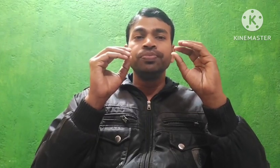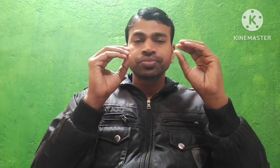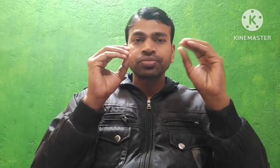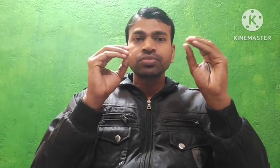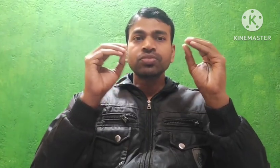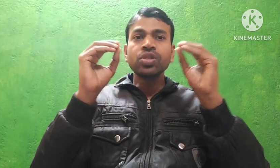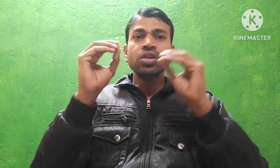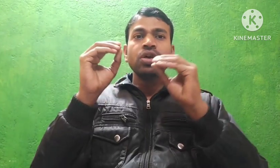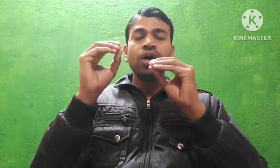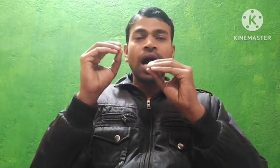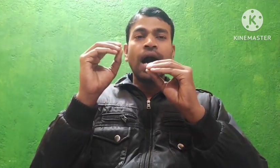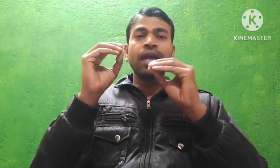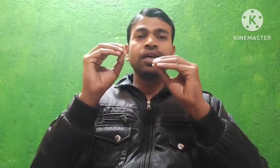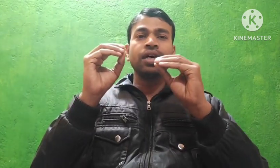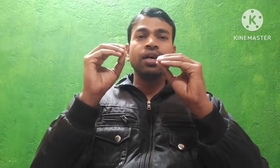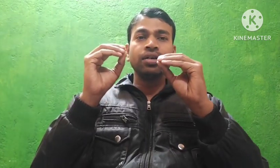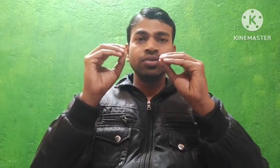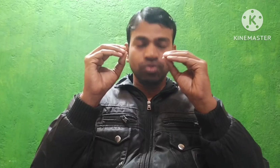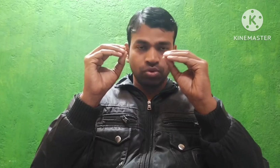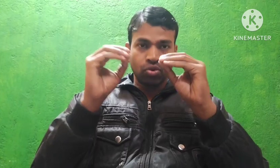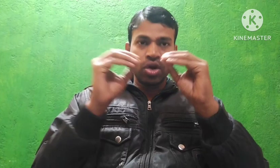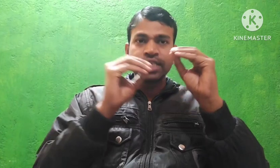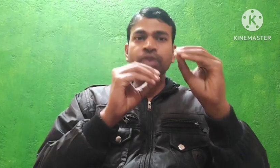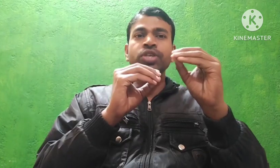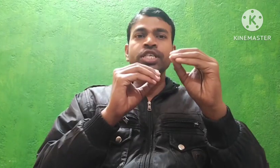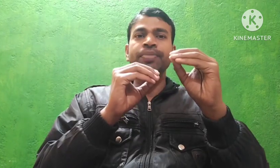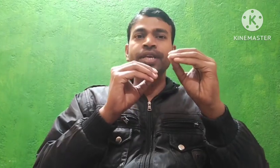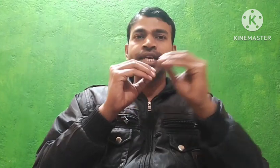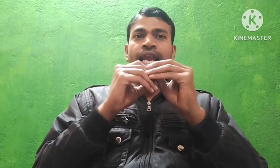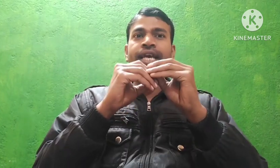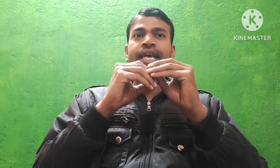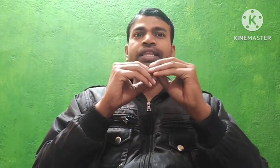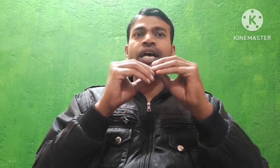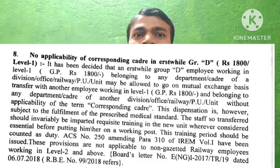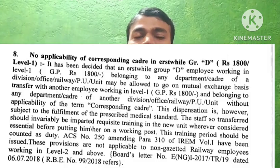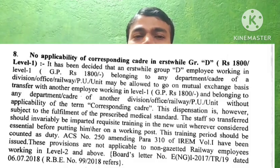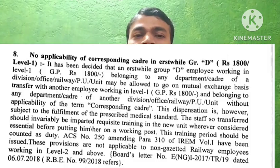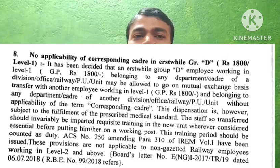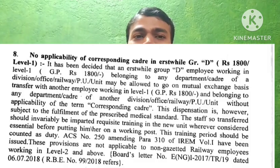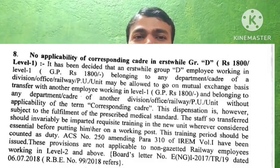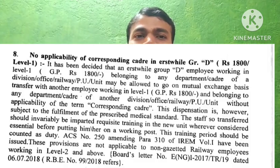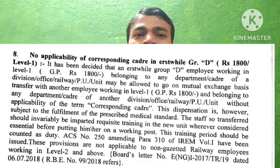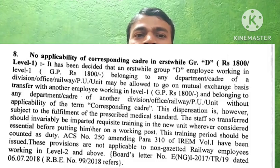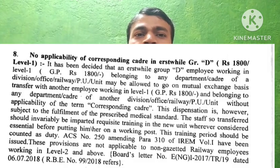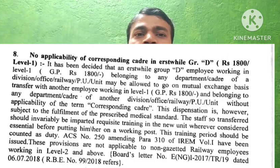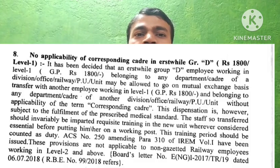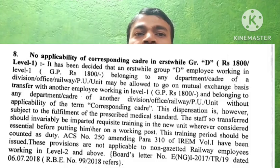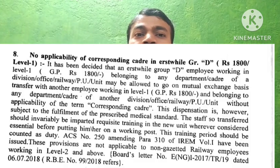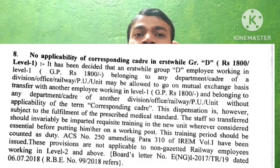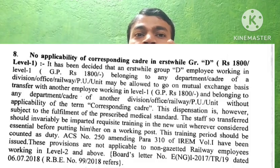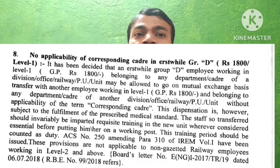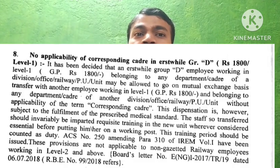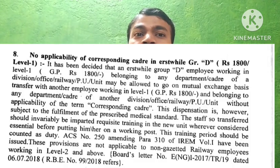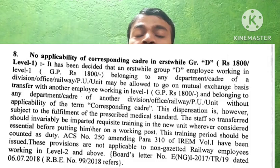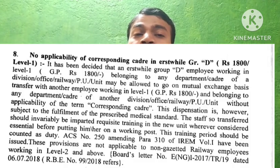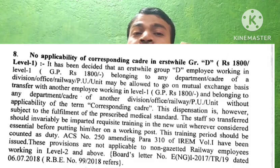आठ दो हजर उनीस में निकाला गया था उसमें बताया गया है कि लेवल बन